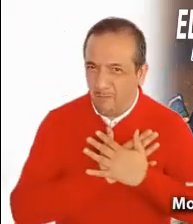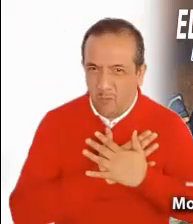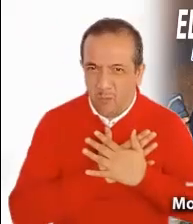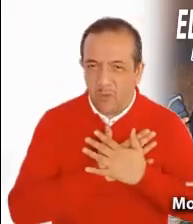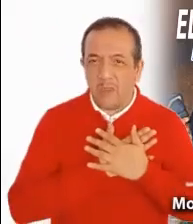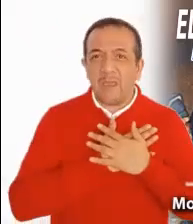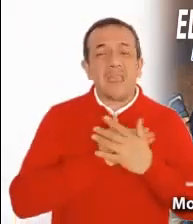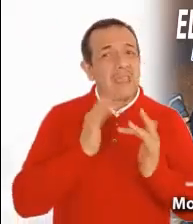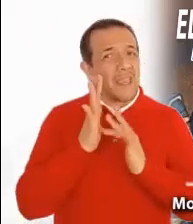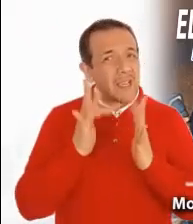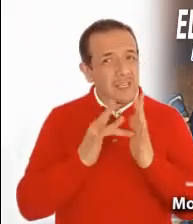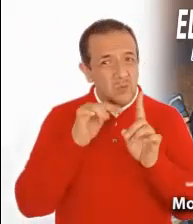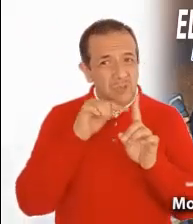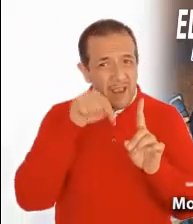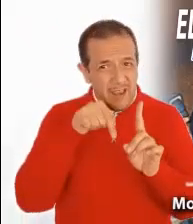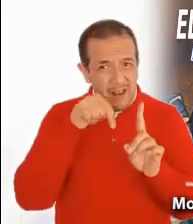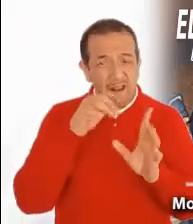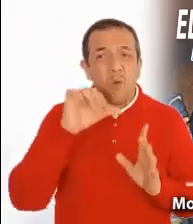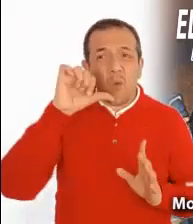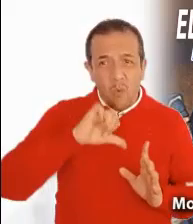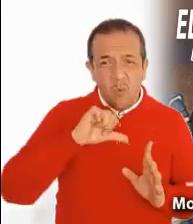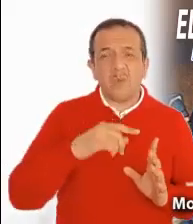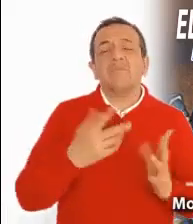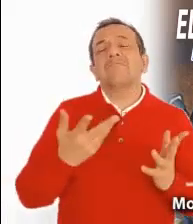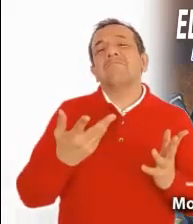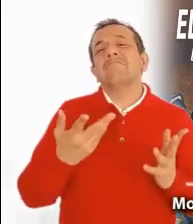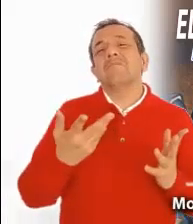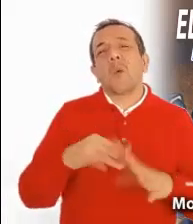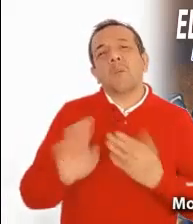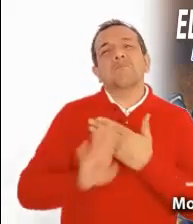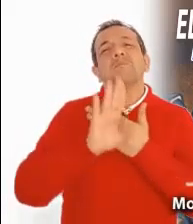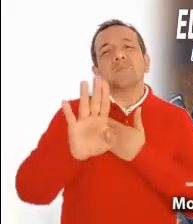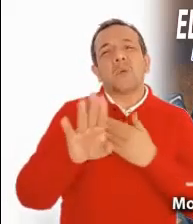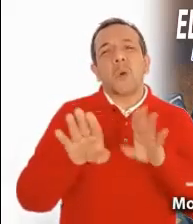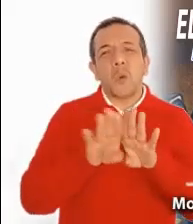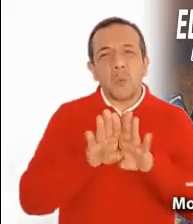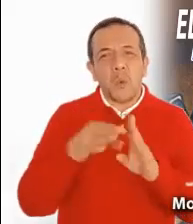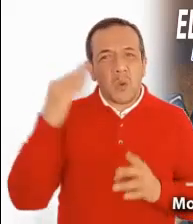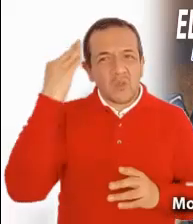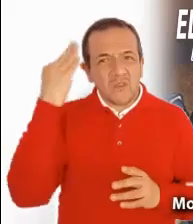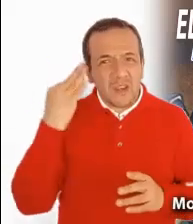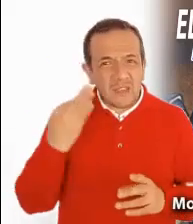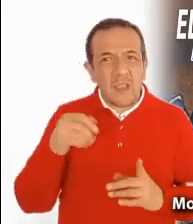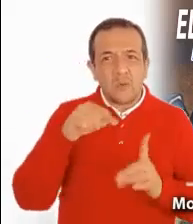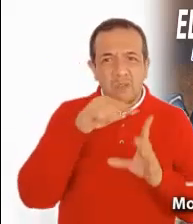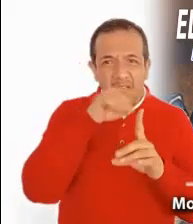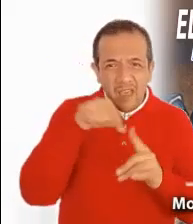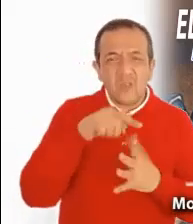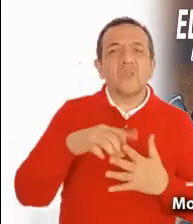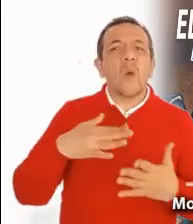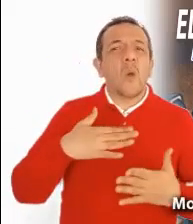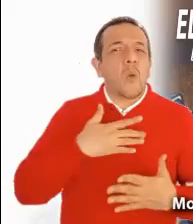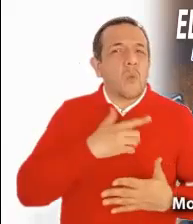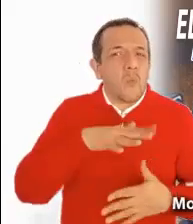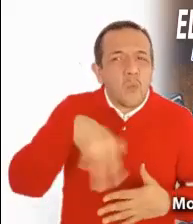triste y lo que más rechaza este día, Jesús, es que al mismo tiempo que los fariseos